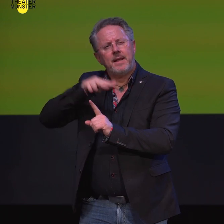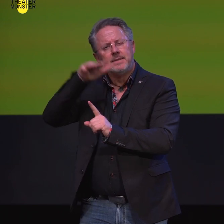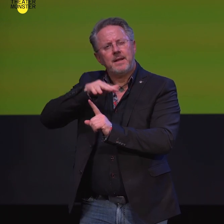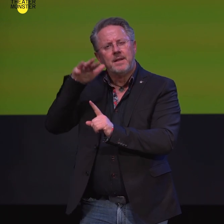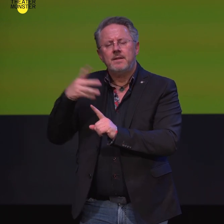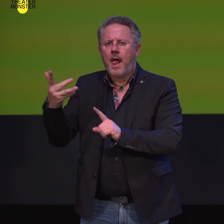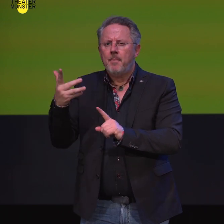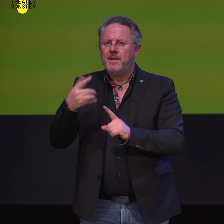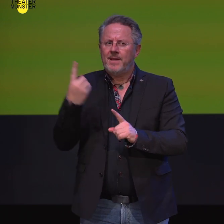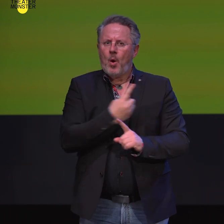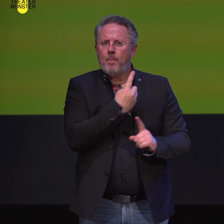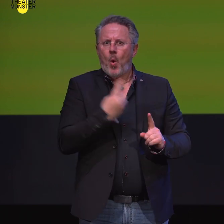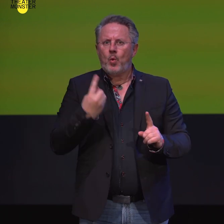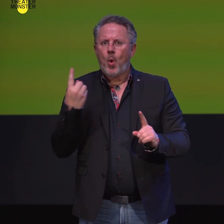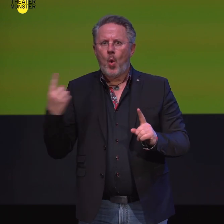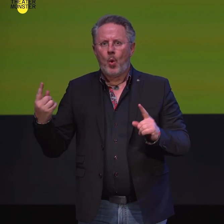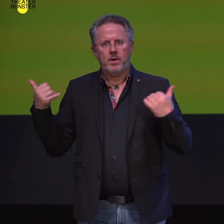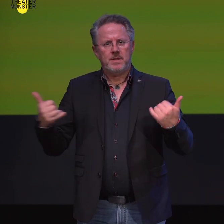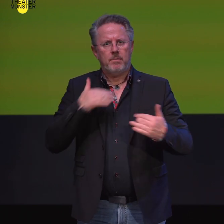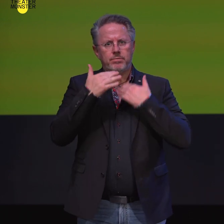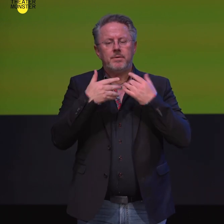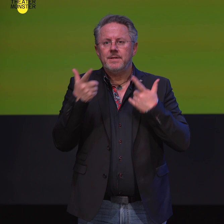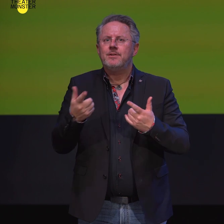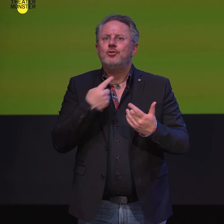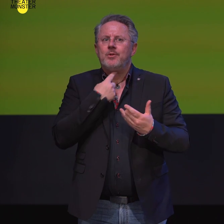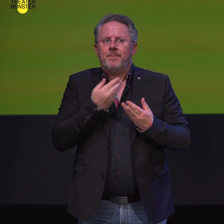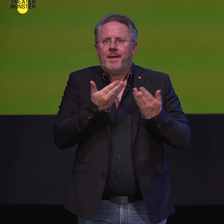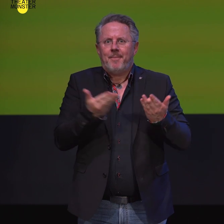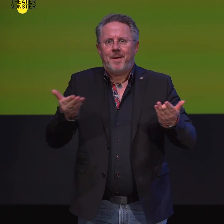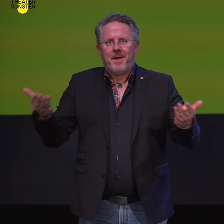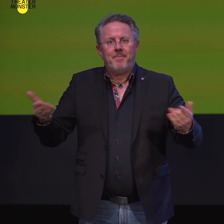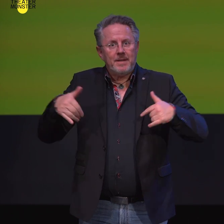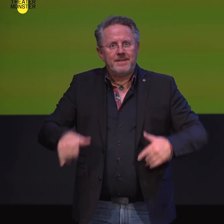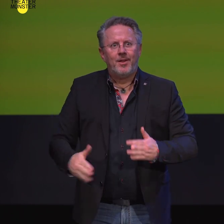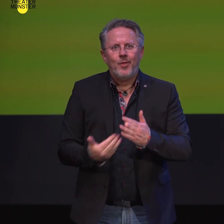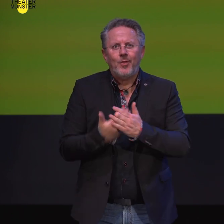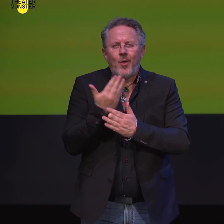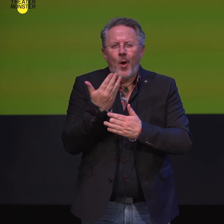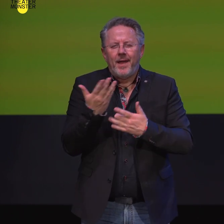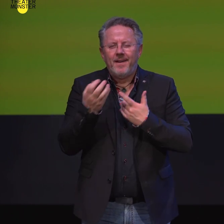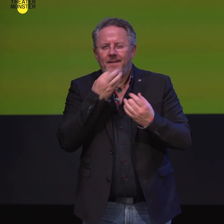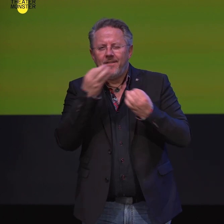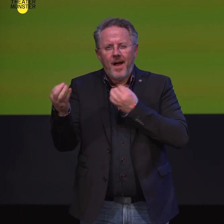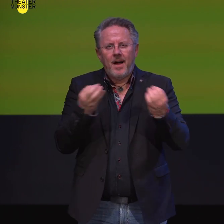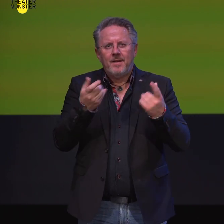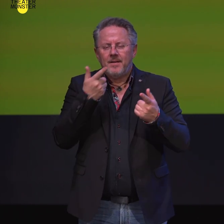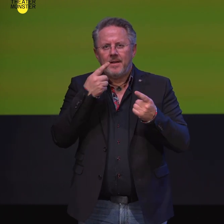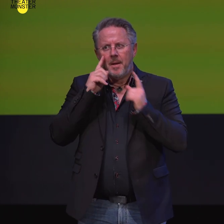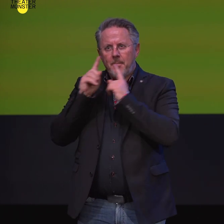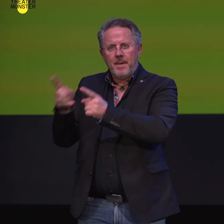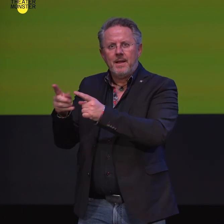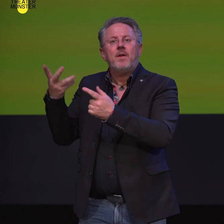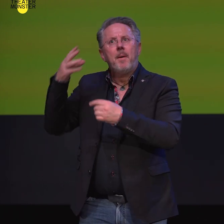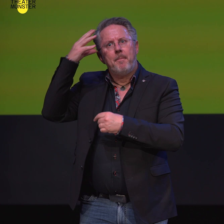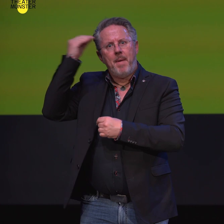diesen Figuren neue zeitgenössische Stimmen verleihen und nochmal neu fragen nach dem Blick auf männliche